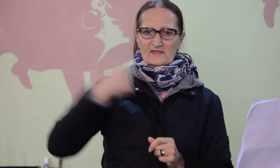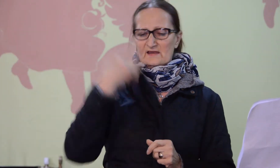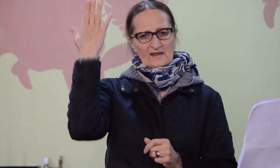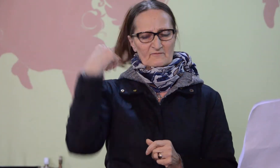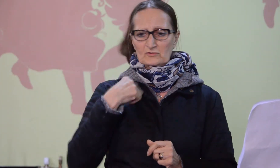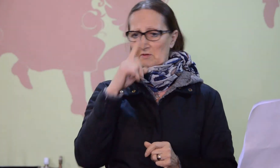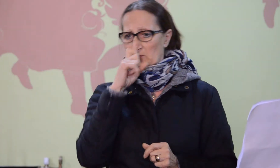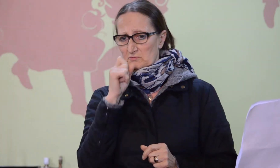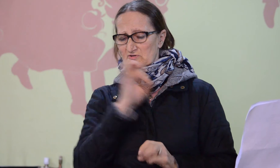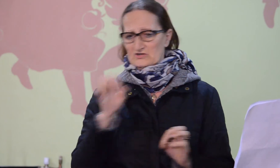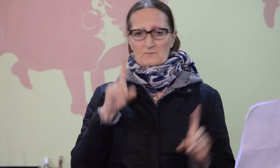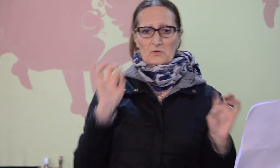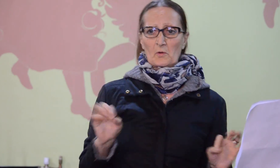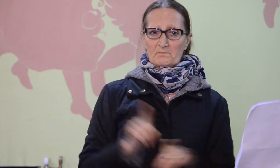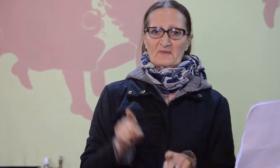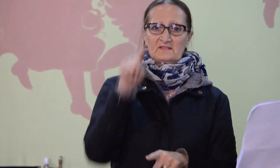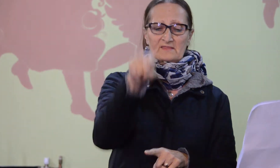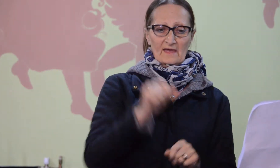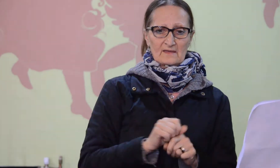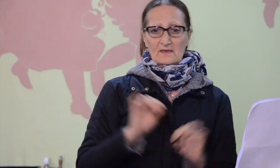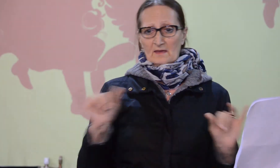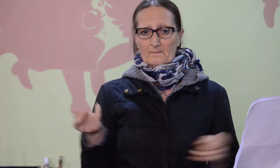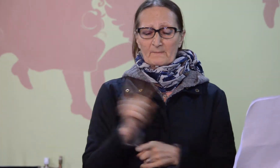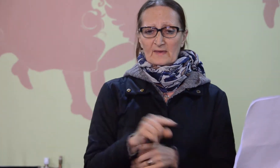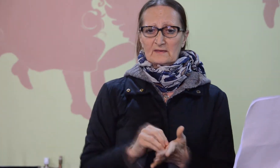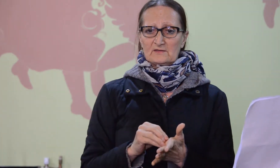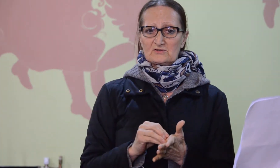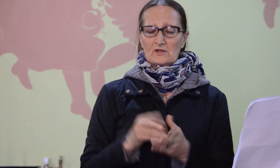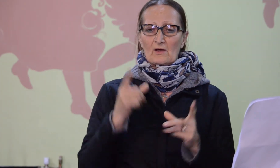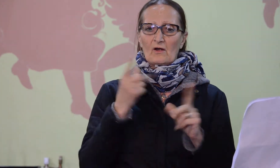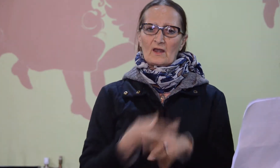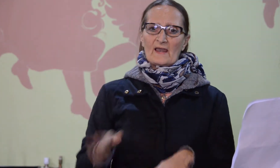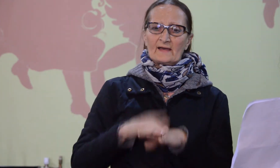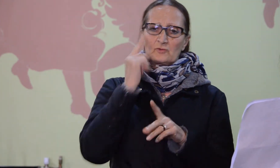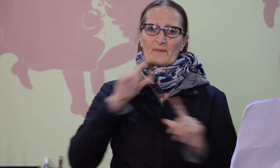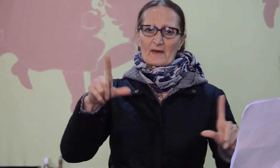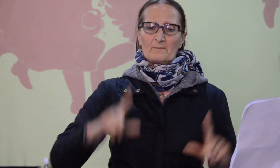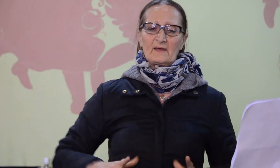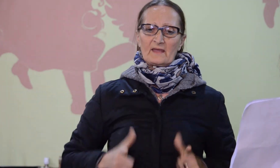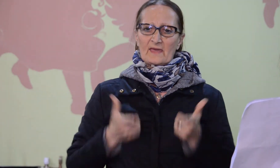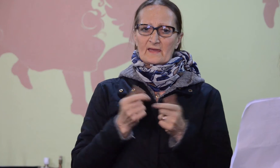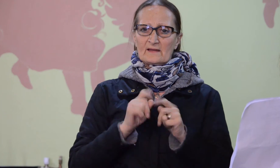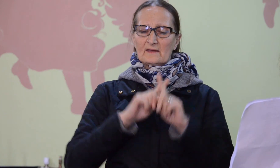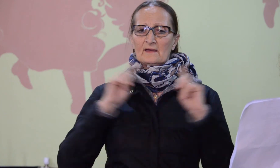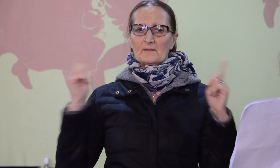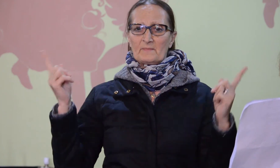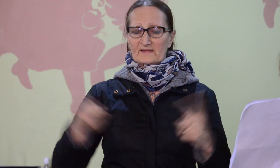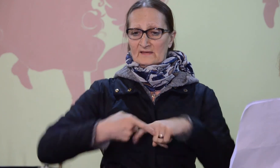rosszabb senkinél. Mégis a legtöbb ember, aki él. Mindenkinek rokona, ismerőse,